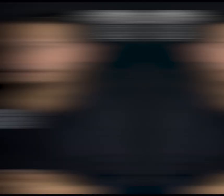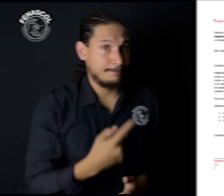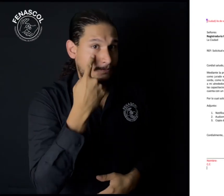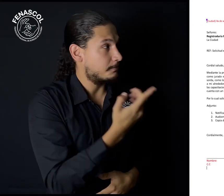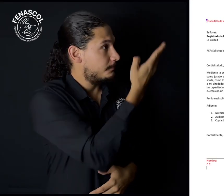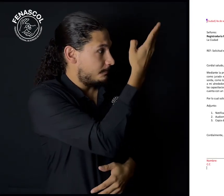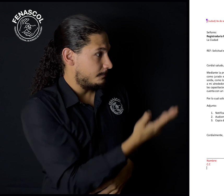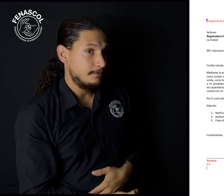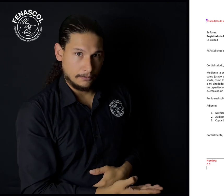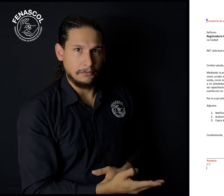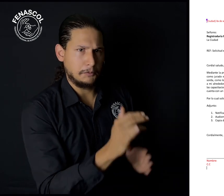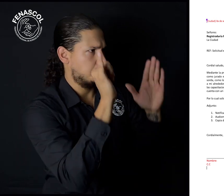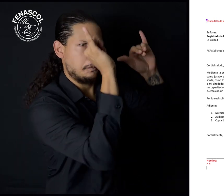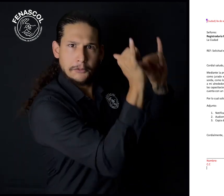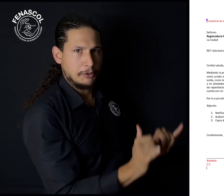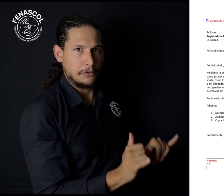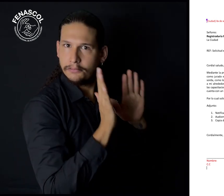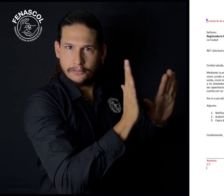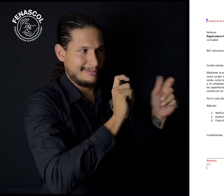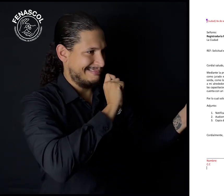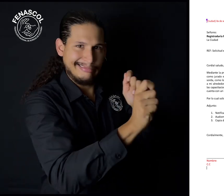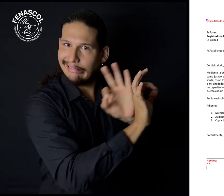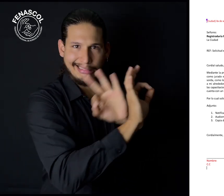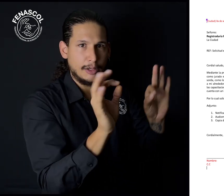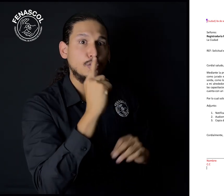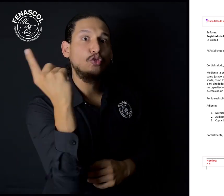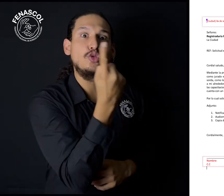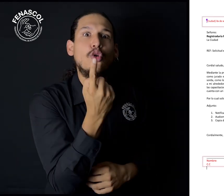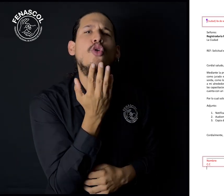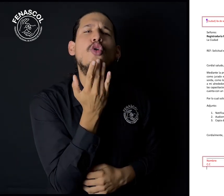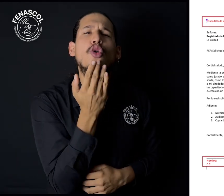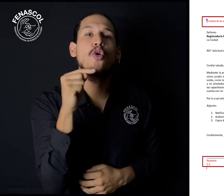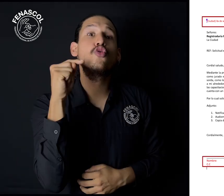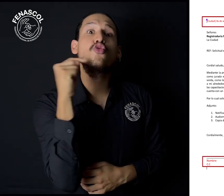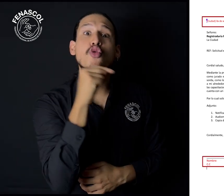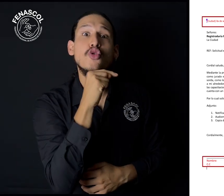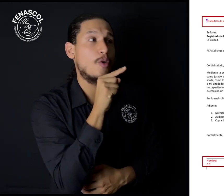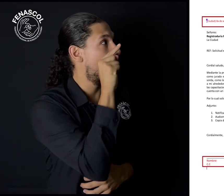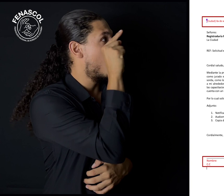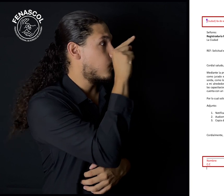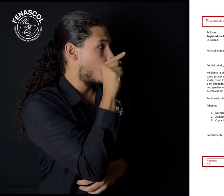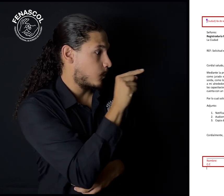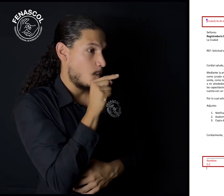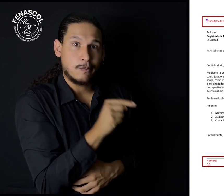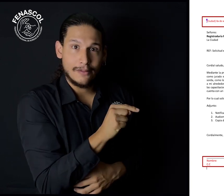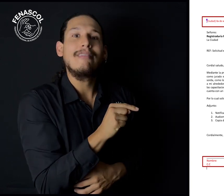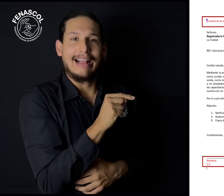Es importante que no modifiques nada, solo lo que está en color rojo. Eso es lo que debes